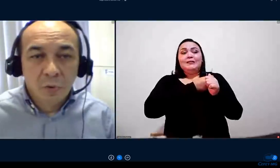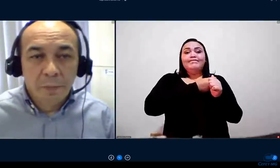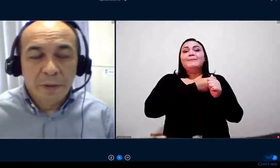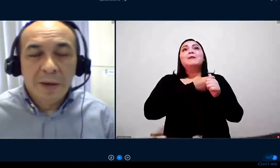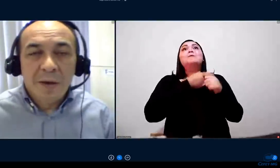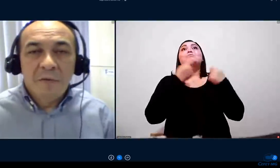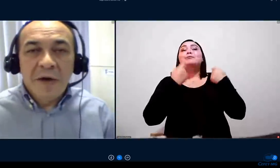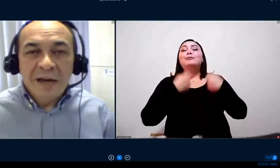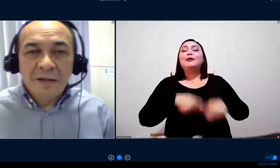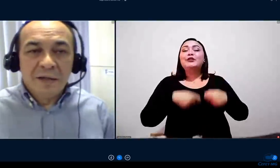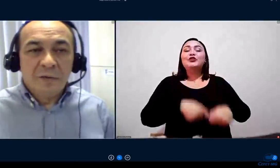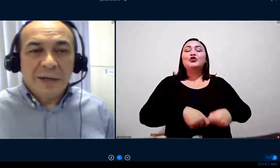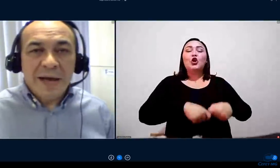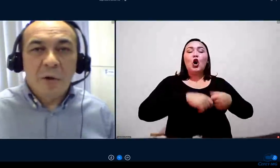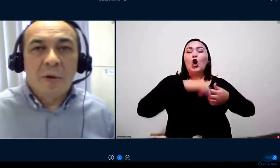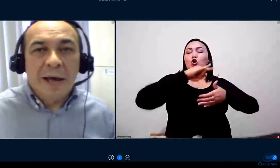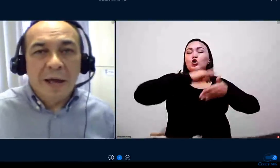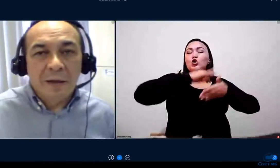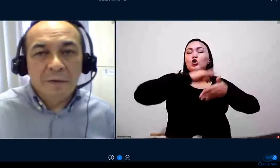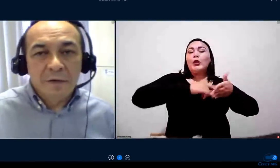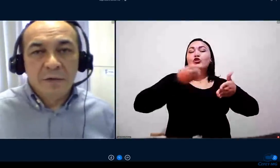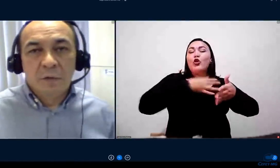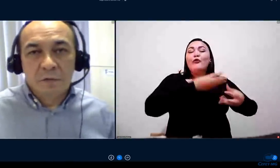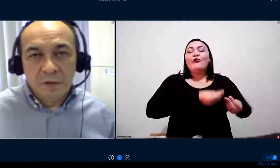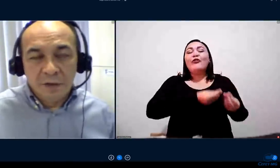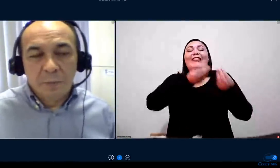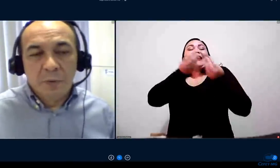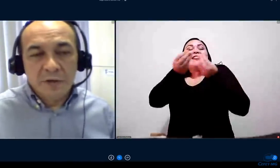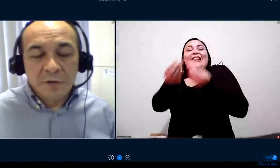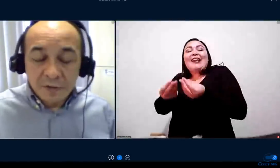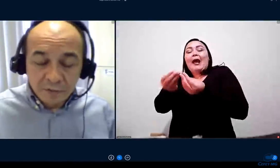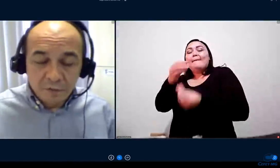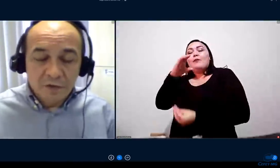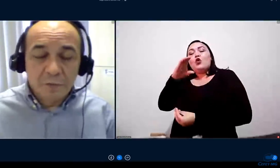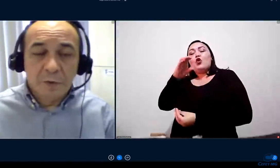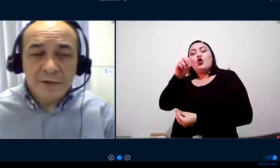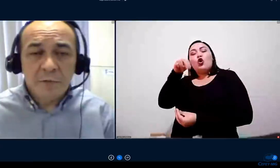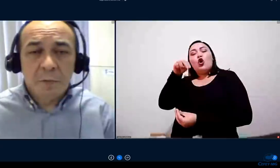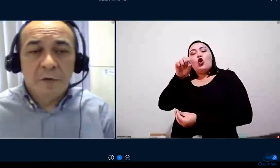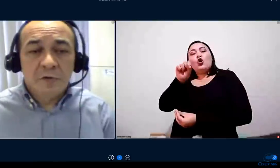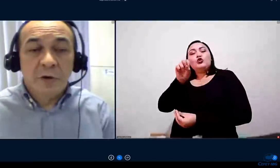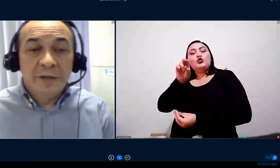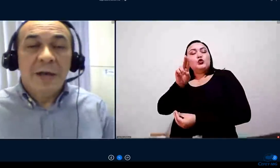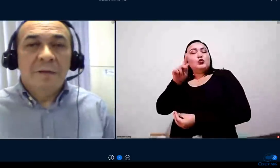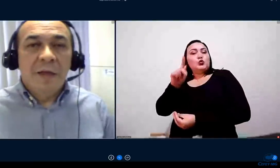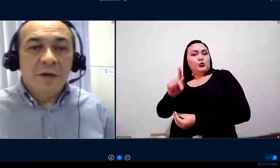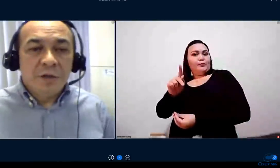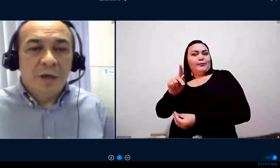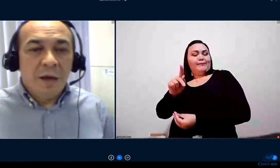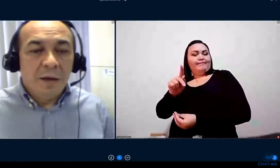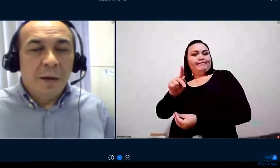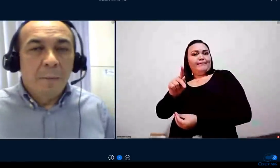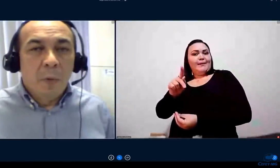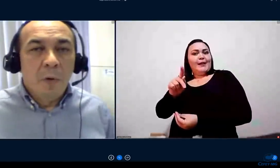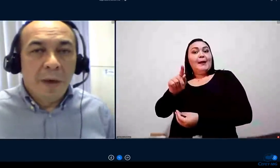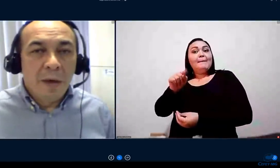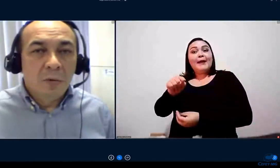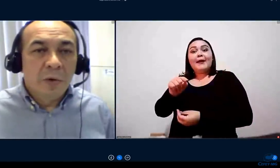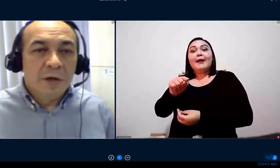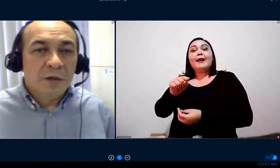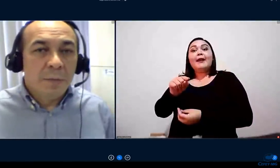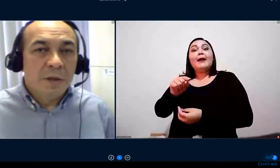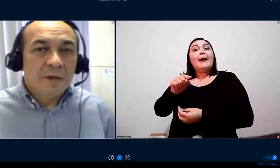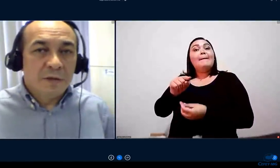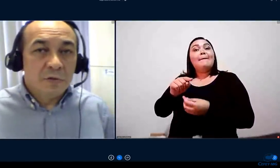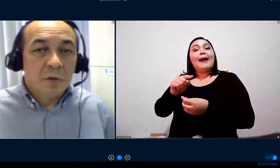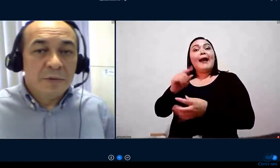consulpe, validando a carga horária desenvolvida por esses professores, desde que por meio